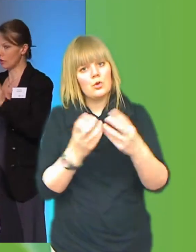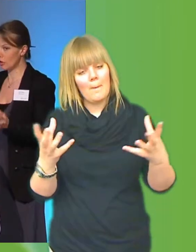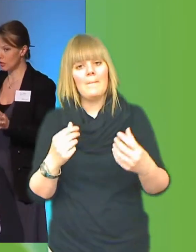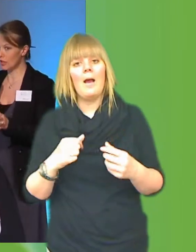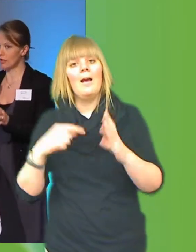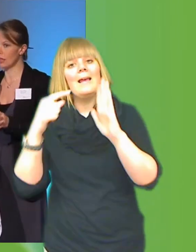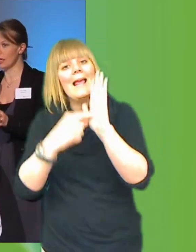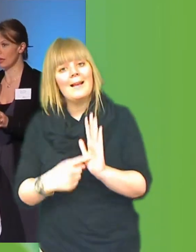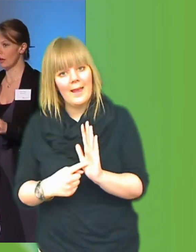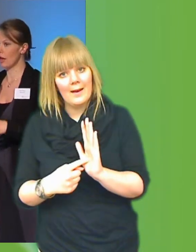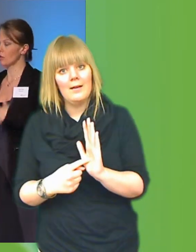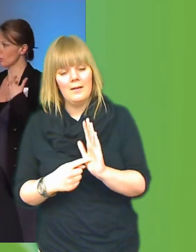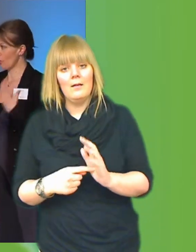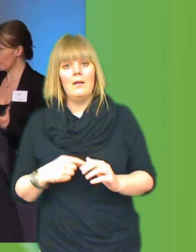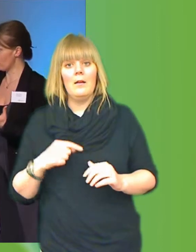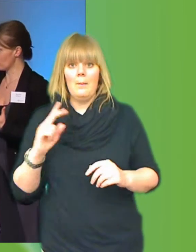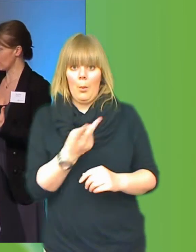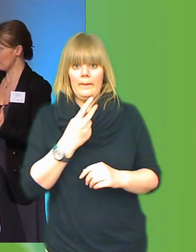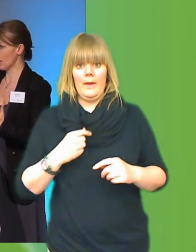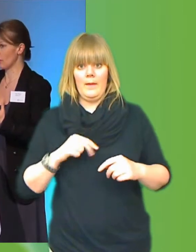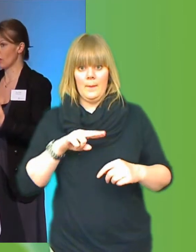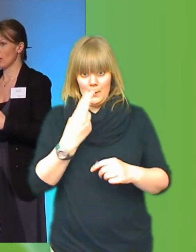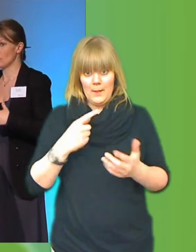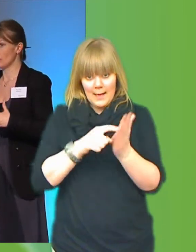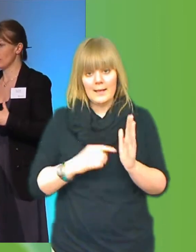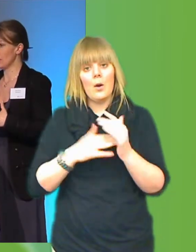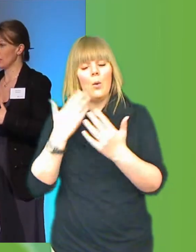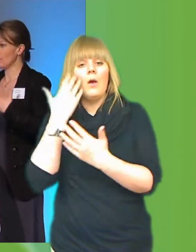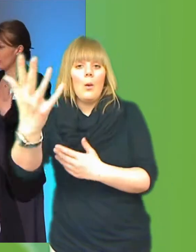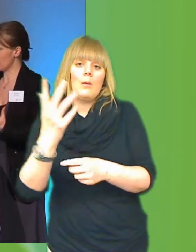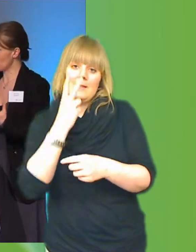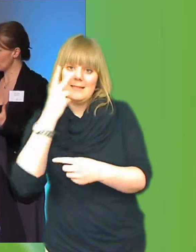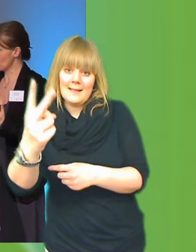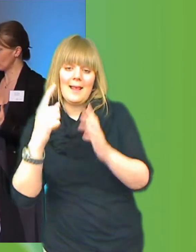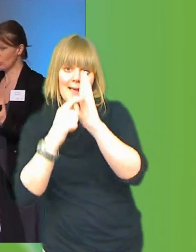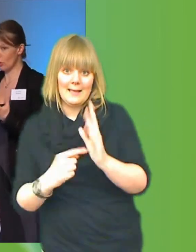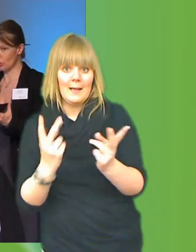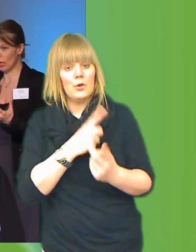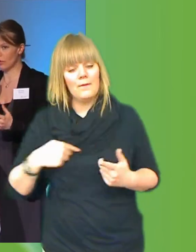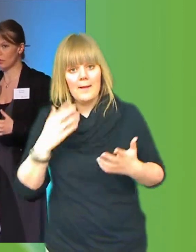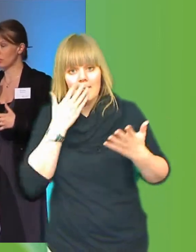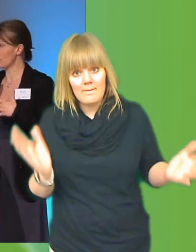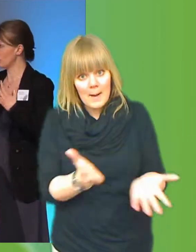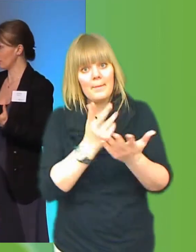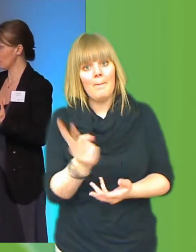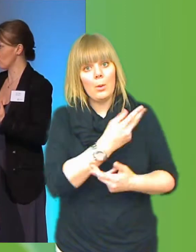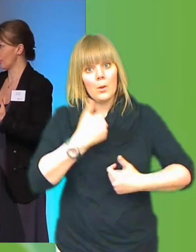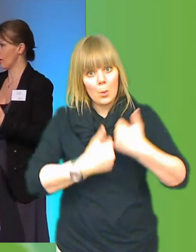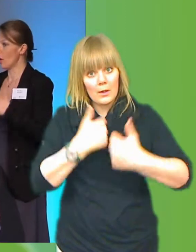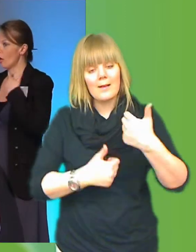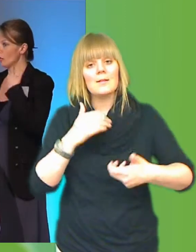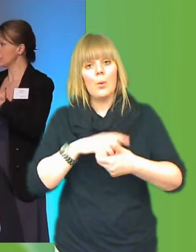Teknikneutrala, långsiktiga regler som skapar förutsägbarhet. Så att vi främjar både konkurrens och